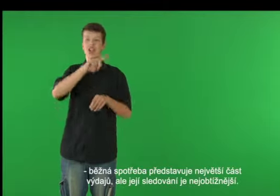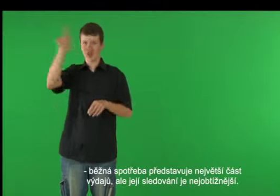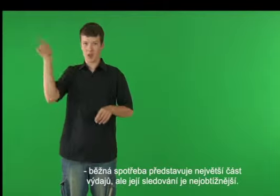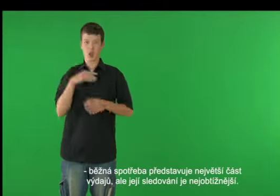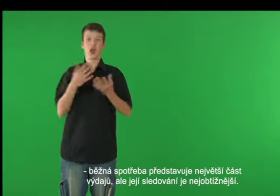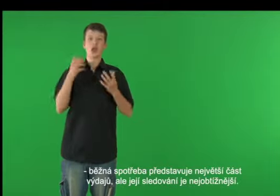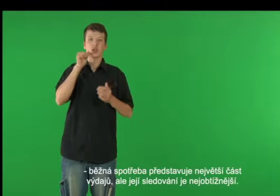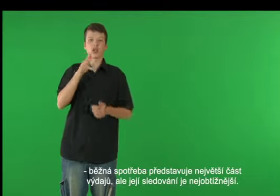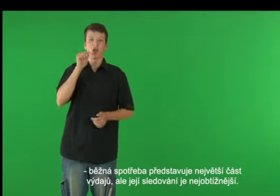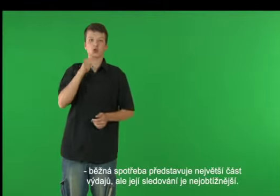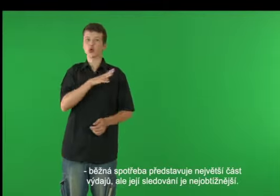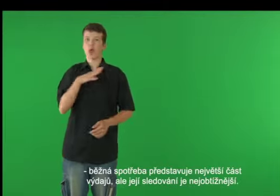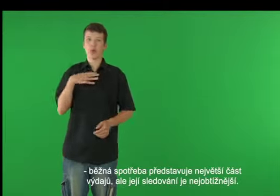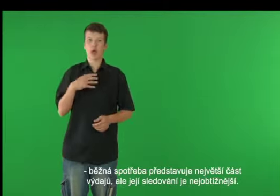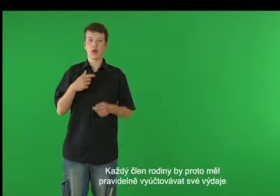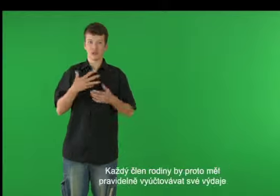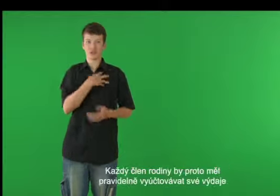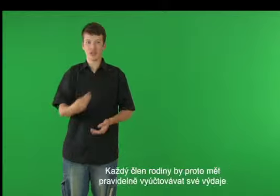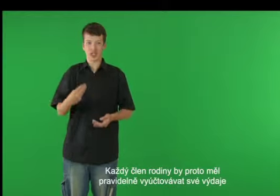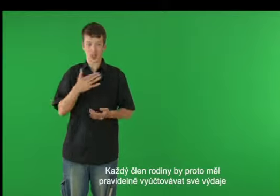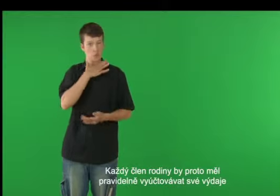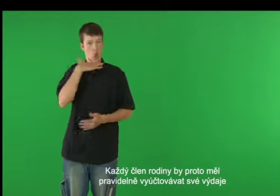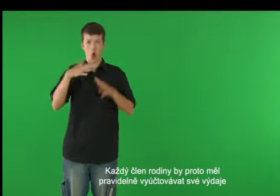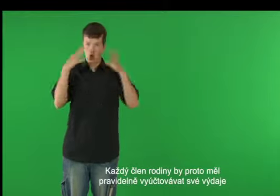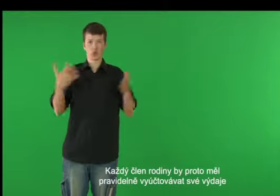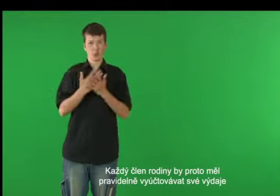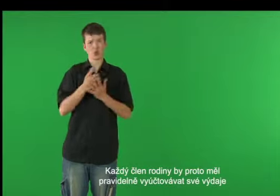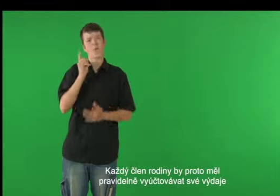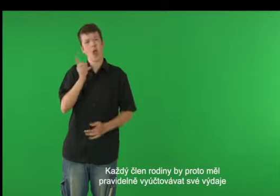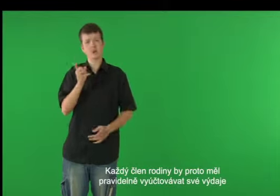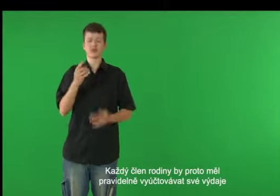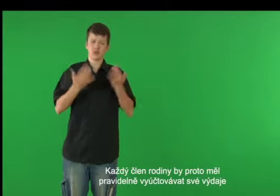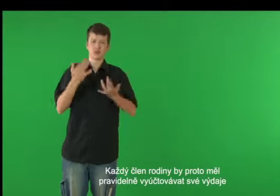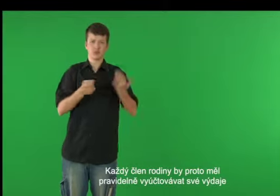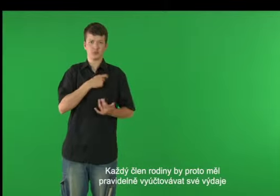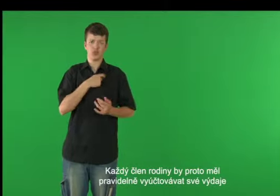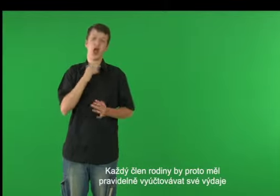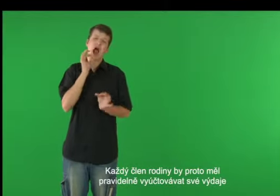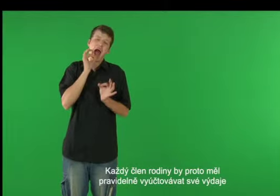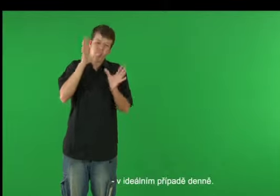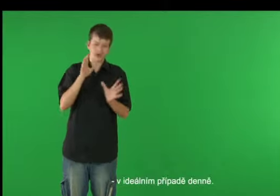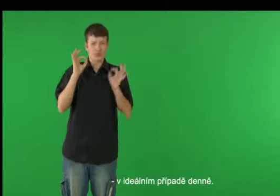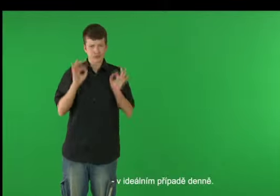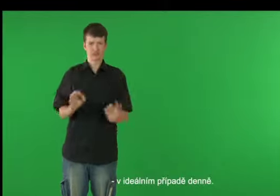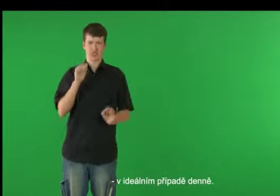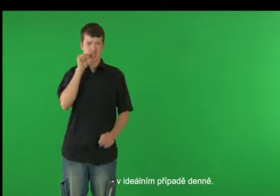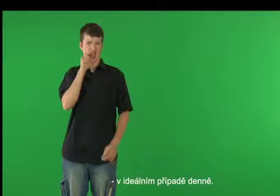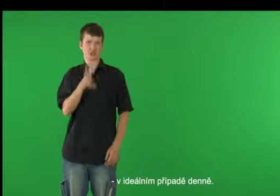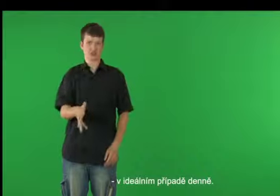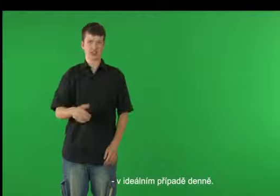Součástí rodinného rozpočtu by měla být i tvorba finanční rezervy na nečekané výdaje nebo na větší jednorazové výdaje, které neumíme přesně